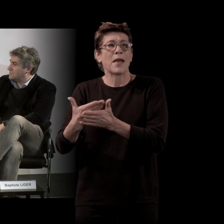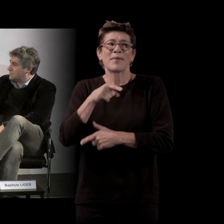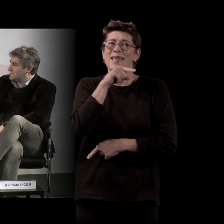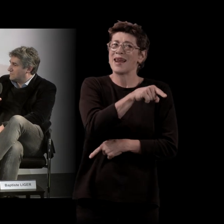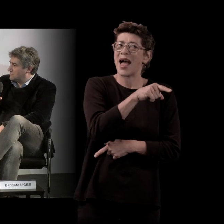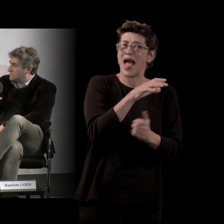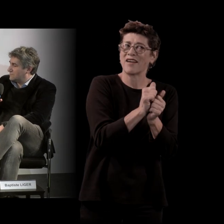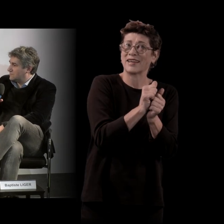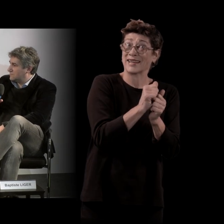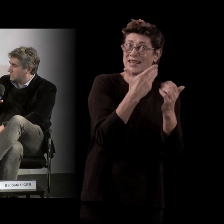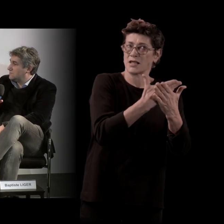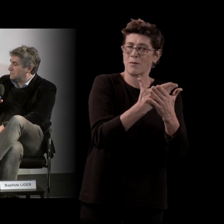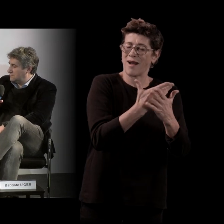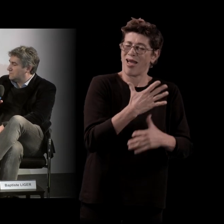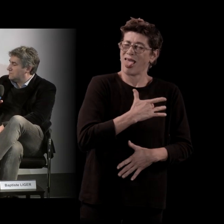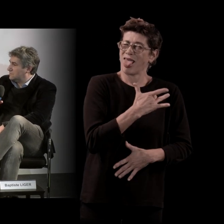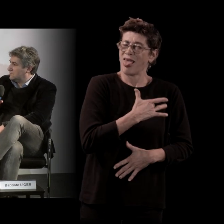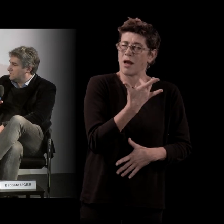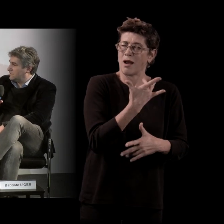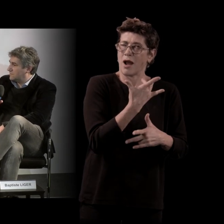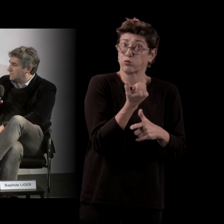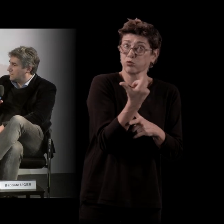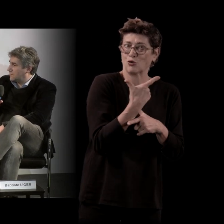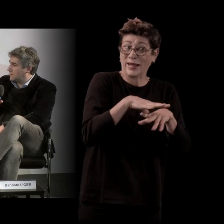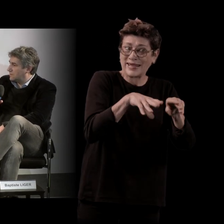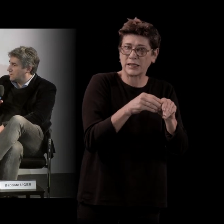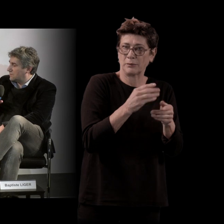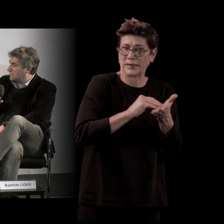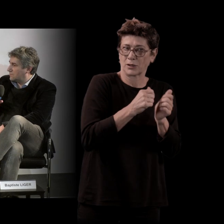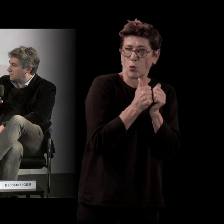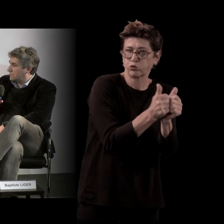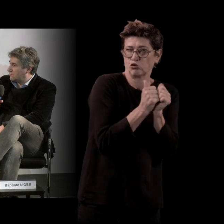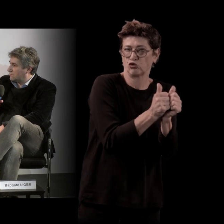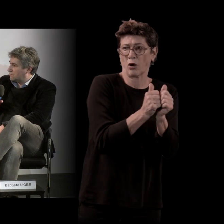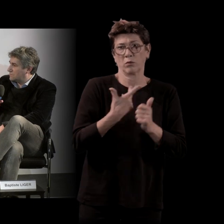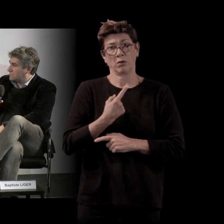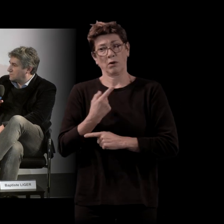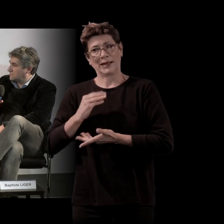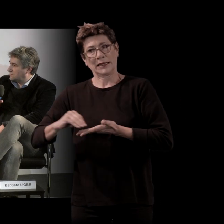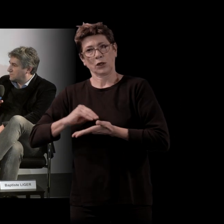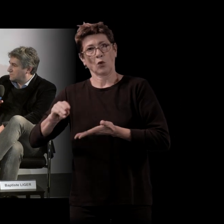Parce qu est très seul souvent dans l'écriture de romans. Il y des romanciers qui écrivent à quatre mains, je le sais, il y en même d'éminents ici.